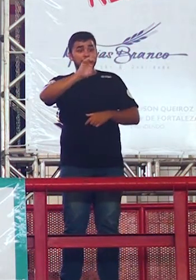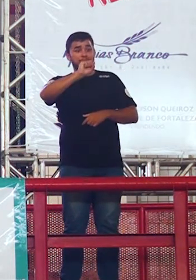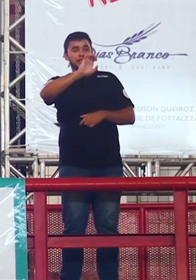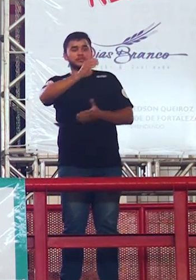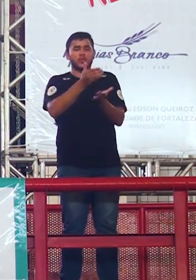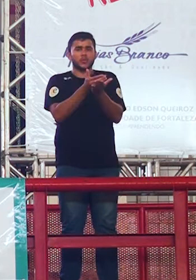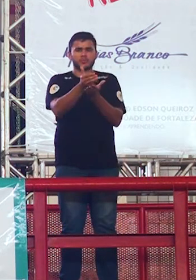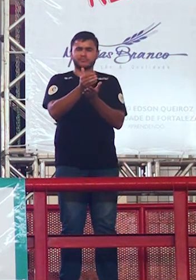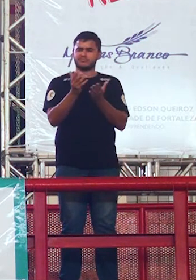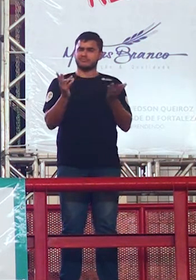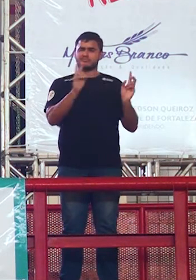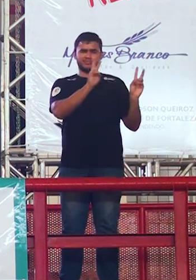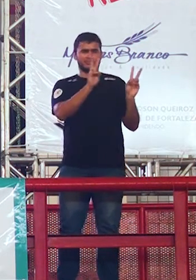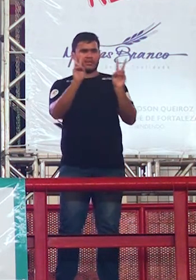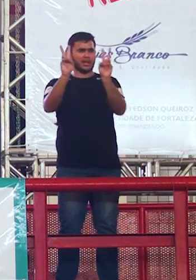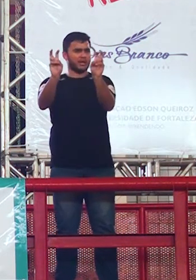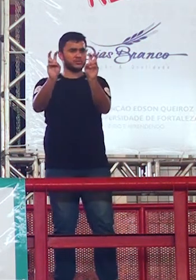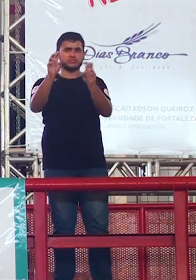assunto aí